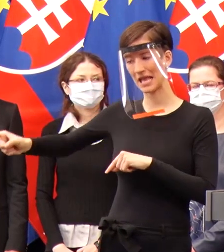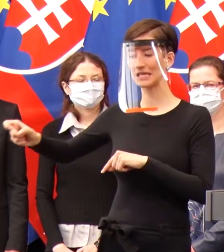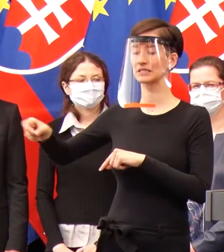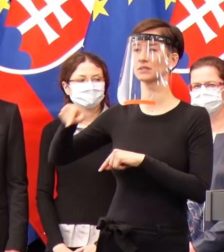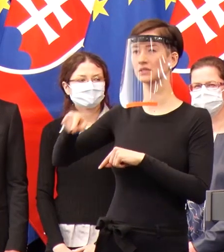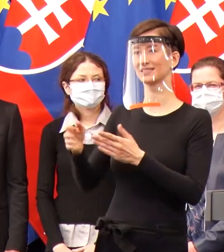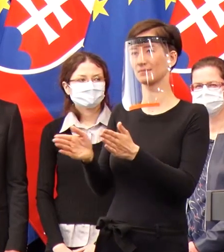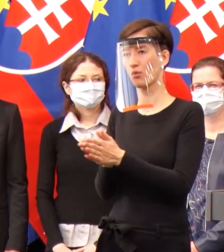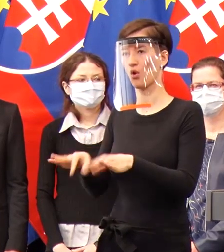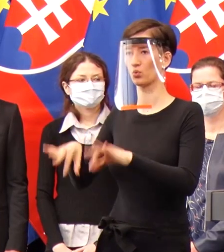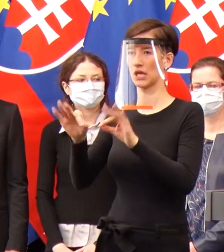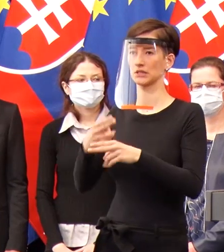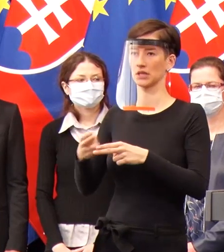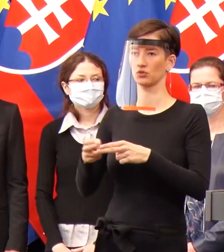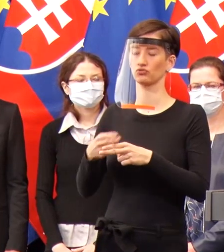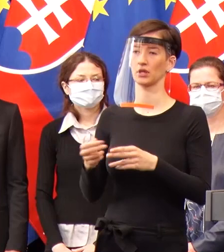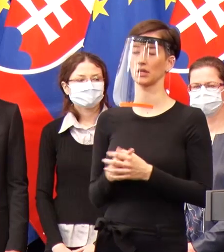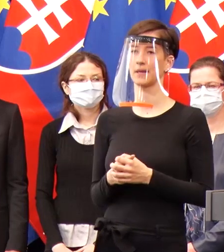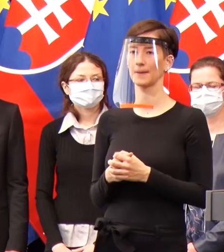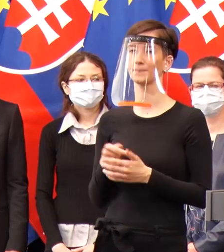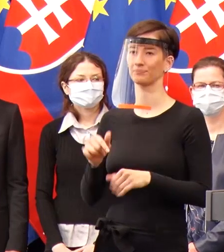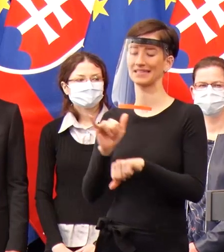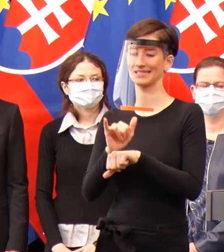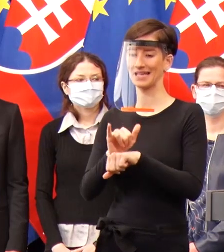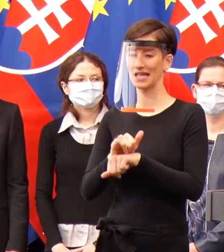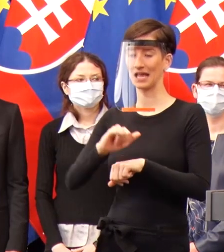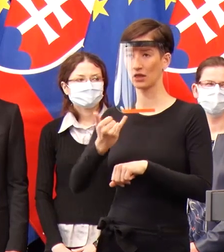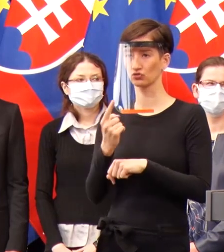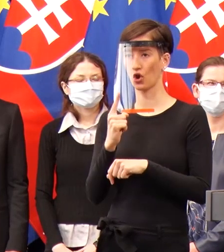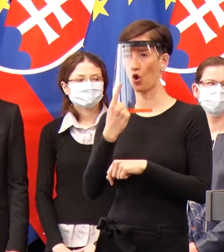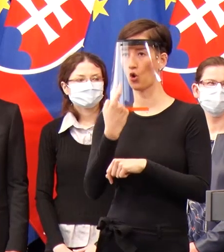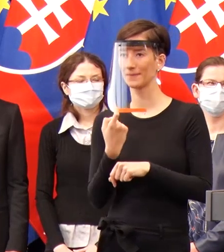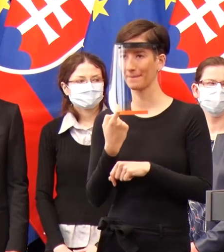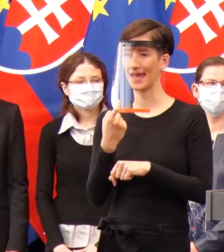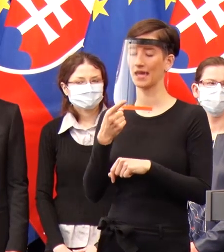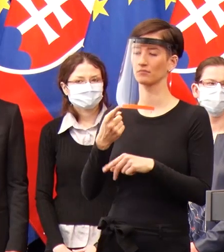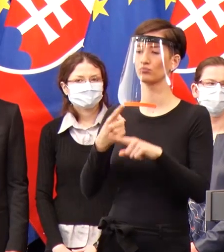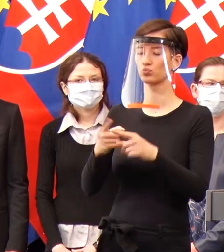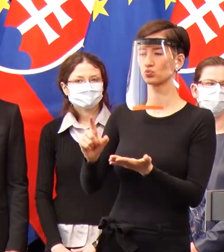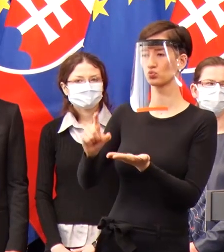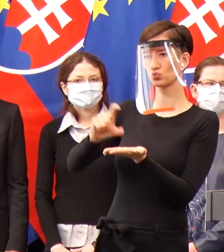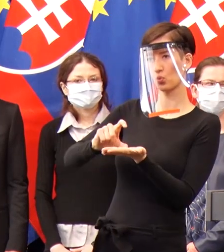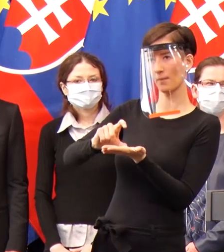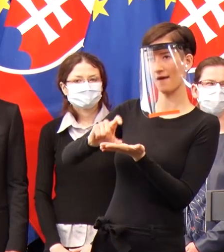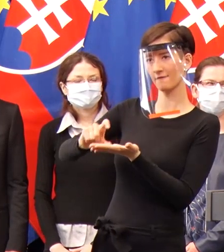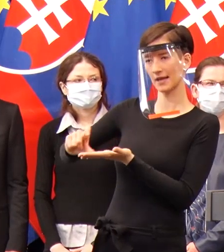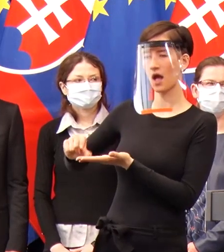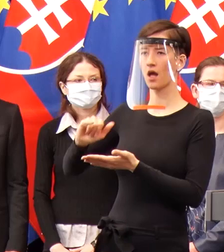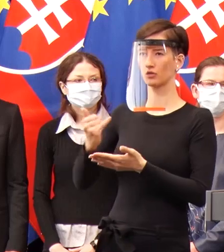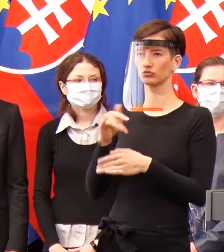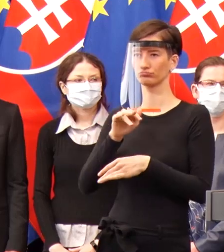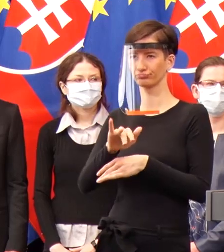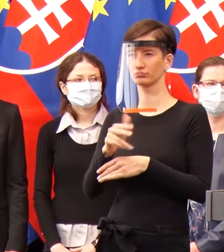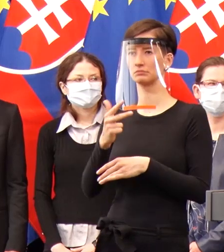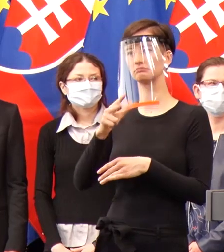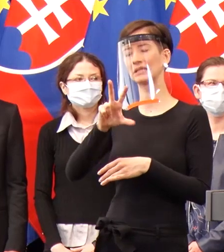záložné riešenie. Ale zatiaľ ešte máme týchto odberových setov alebo kytov na tuším 3-4